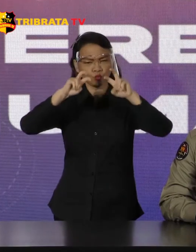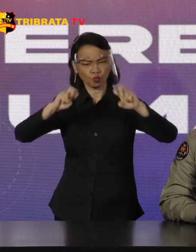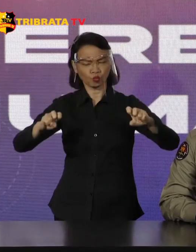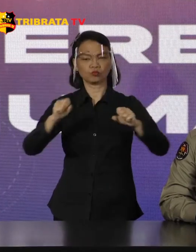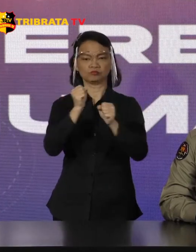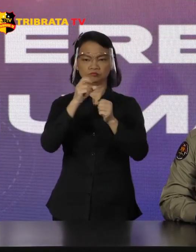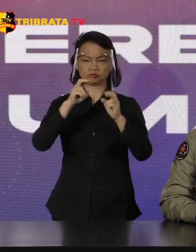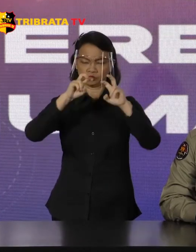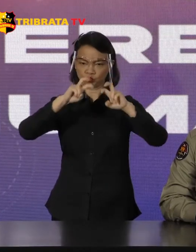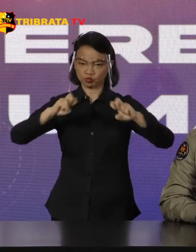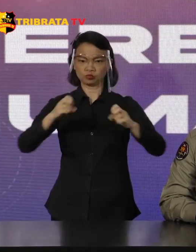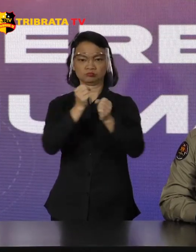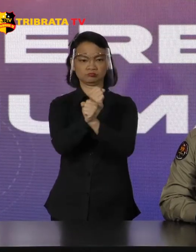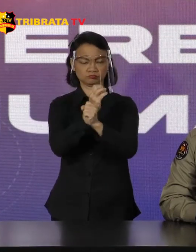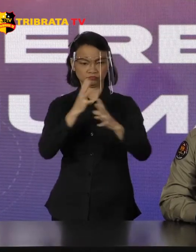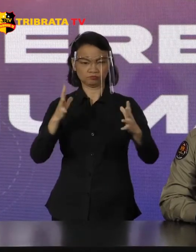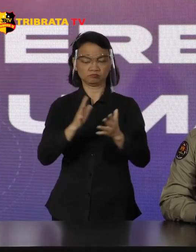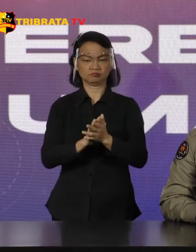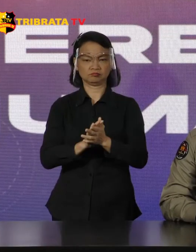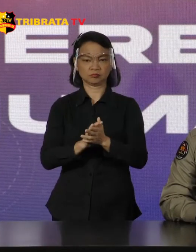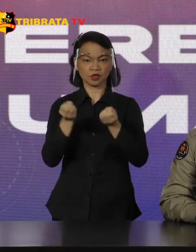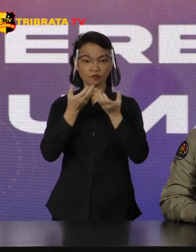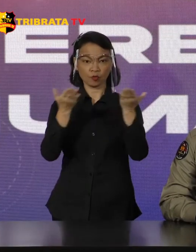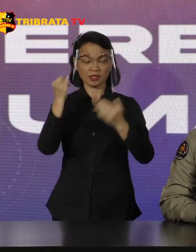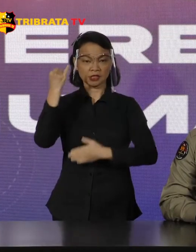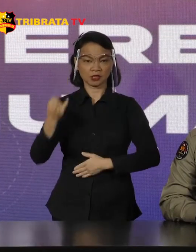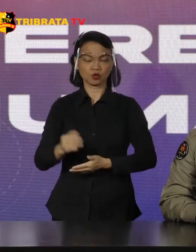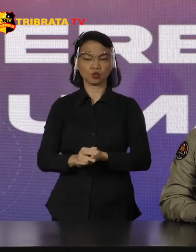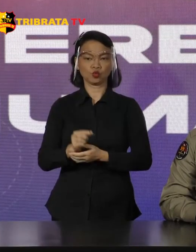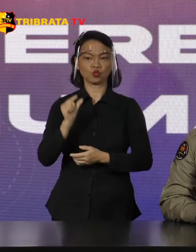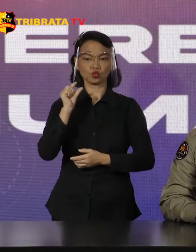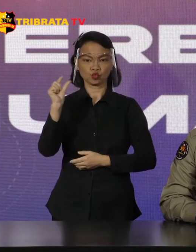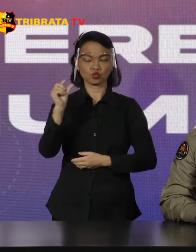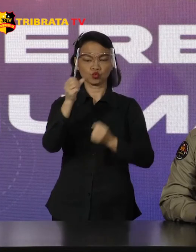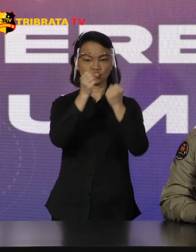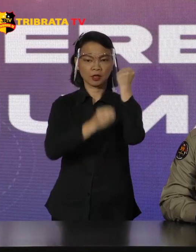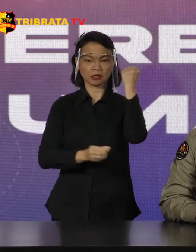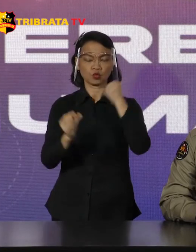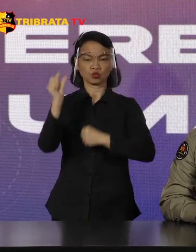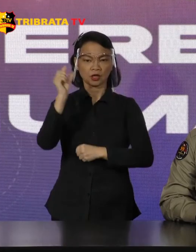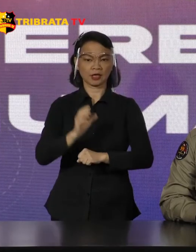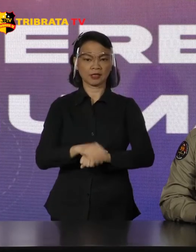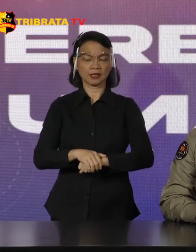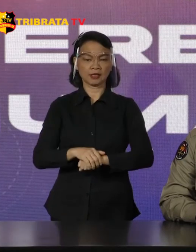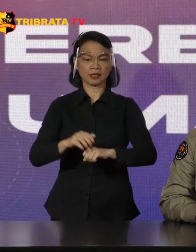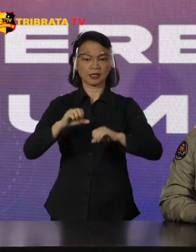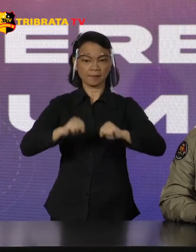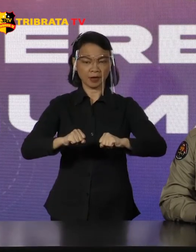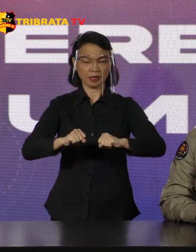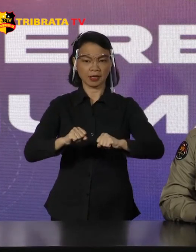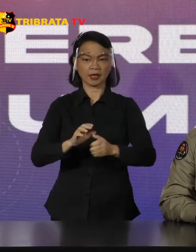informasi terakhir Untuk Sumatera Utara sampai hari ini diamankan lagi 4